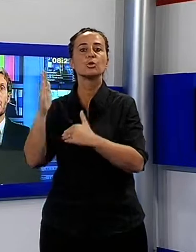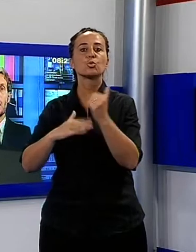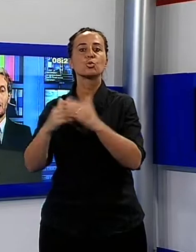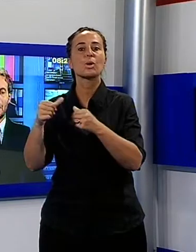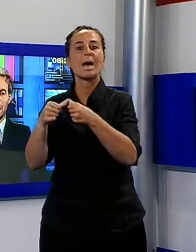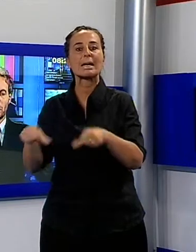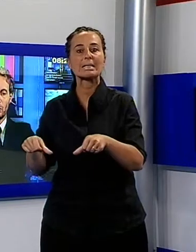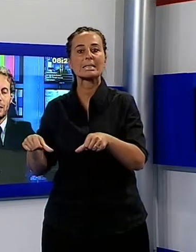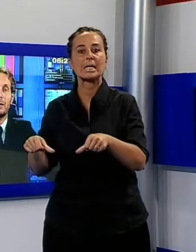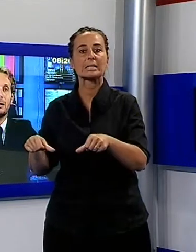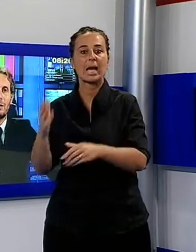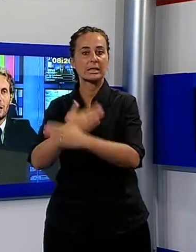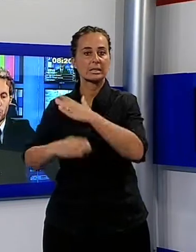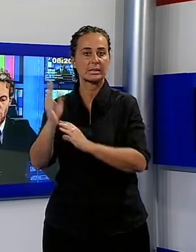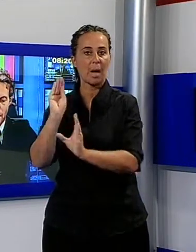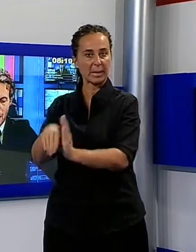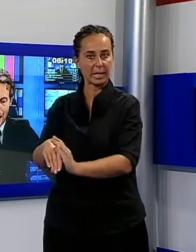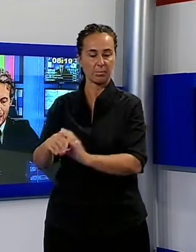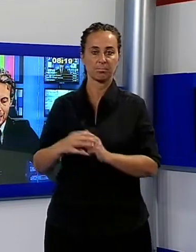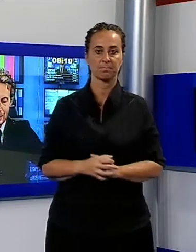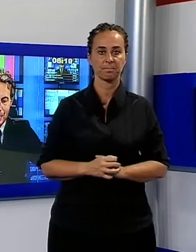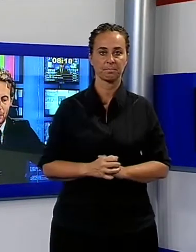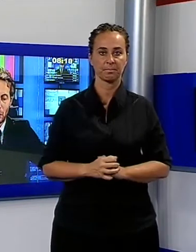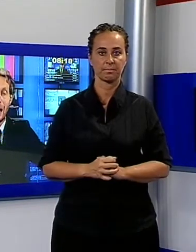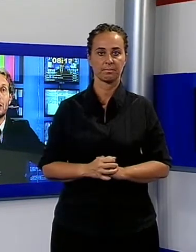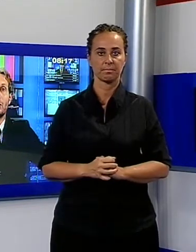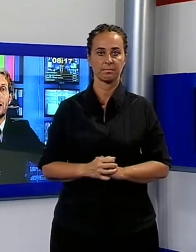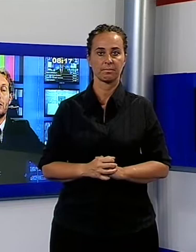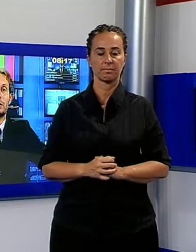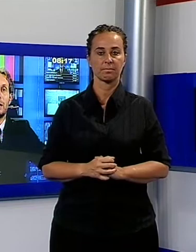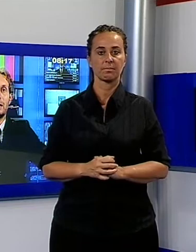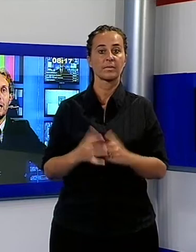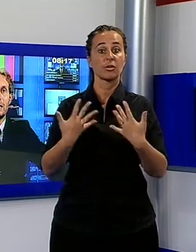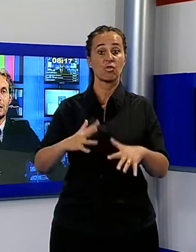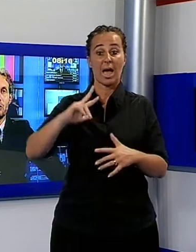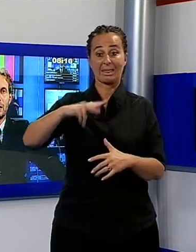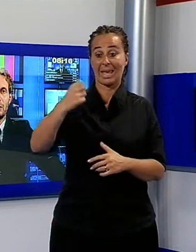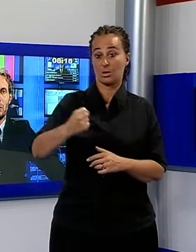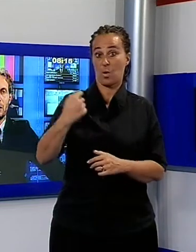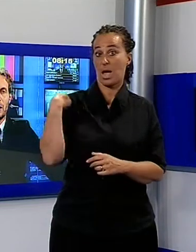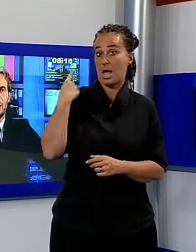Parliamo adesso di una iniziativa che giunge al terzo anno, la notte dei ricercatori di M.T.